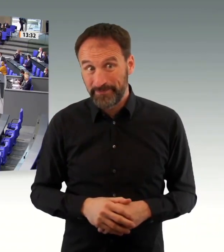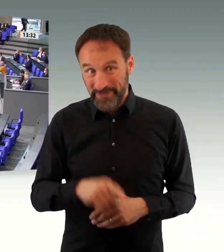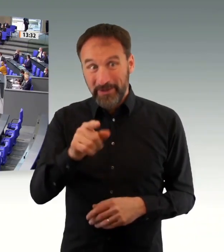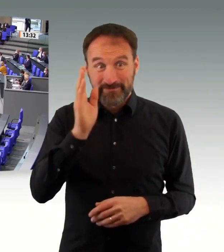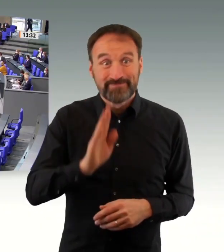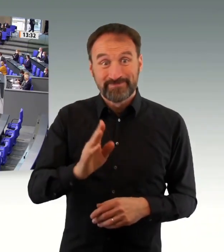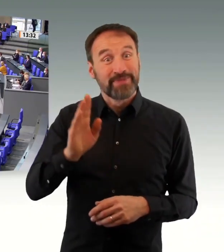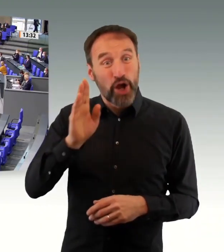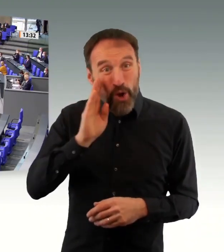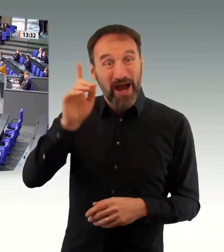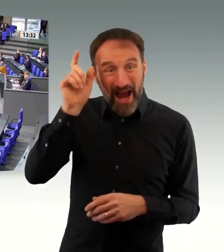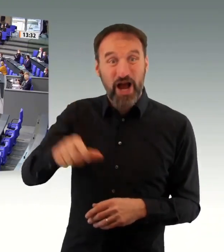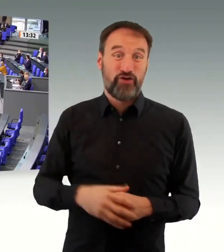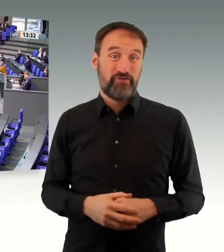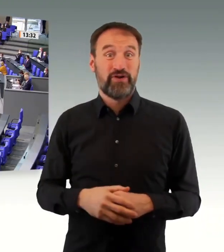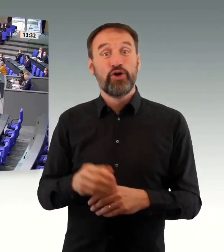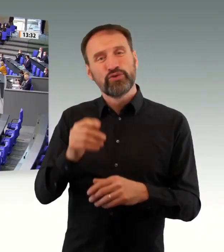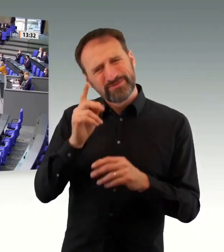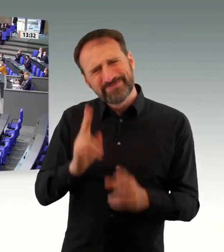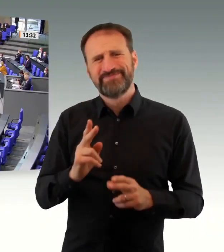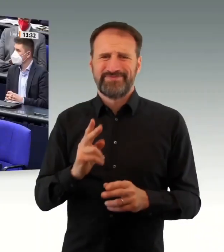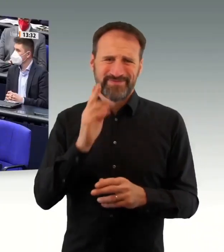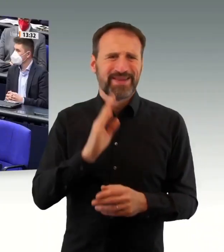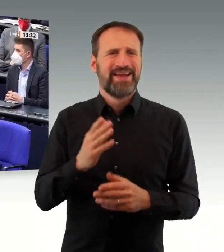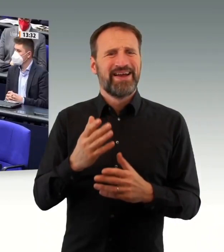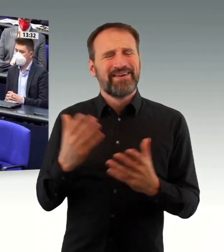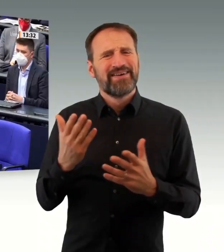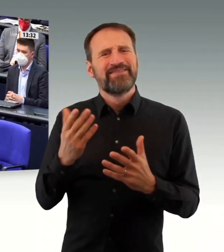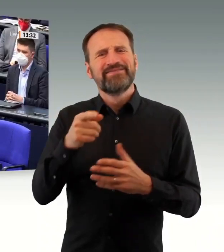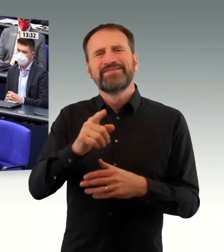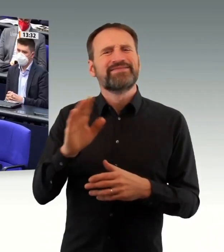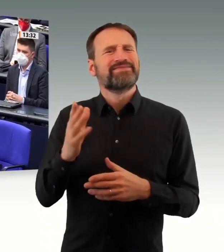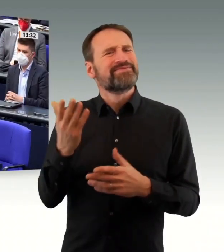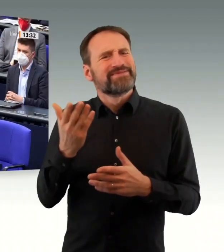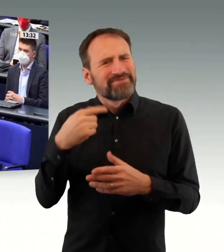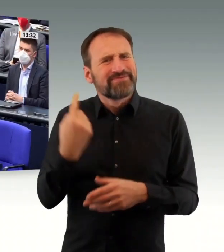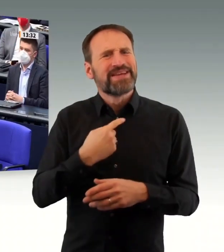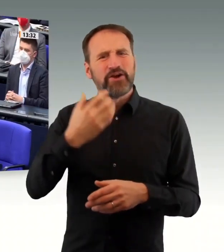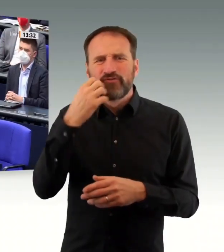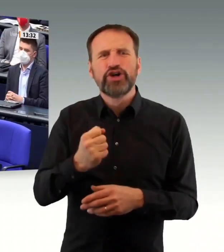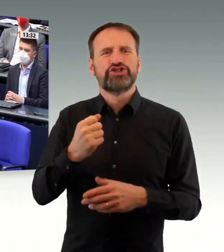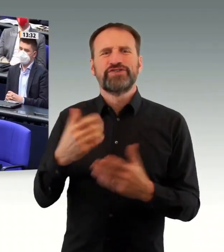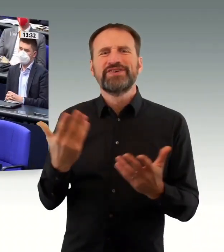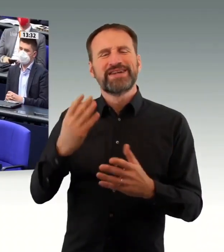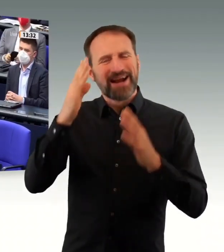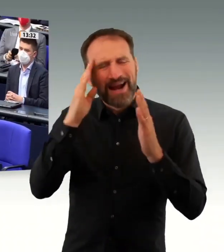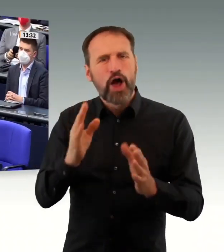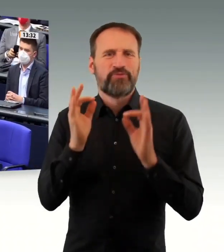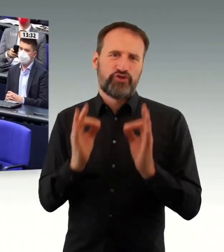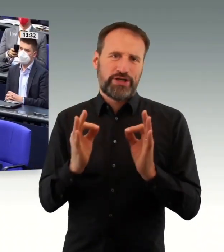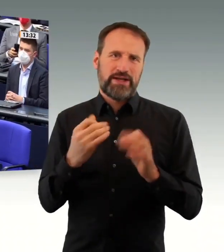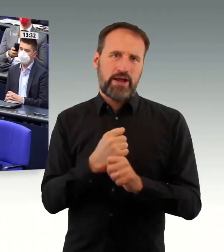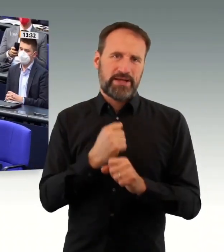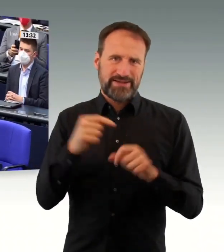Vielen Dank, Herr Lutschak, erstmal für die großzügige Bewertung der Arbeit, die wir noch vor uns haben.